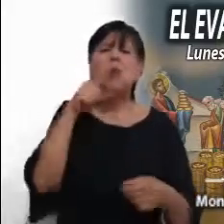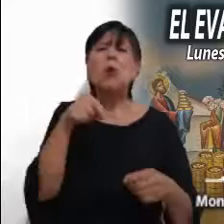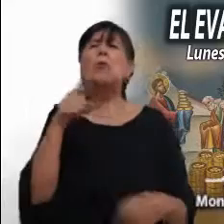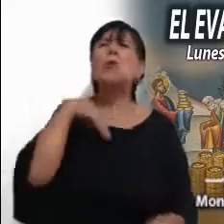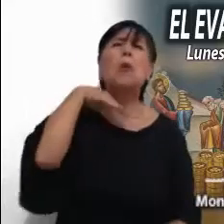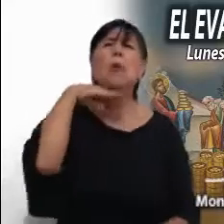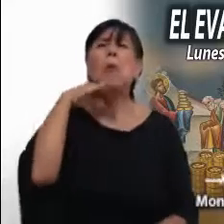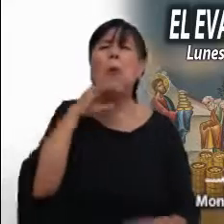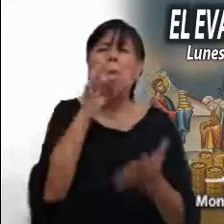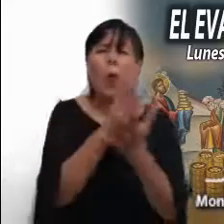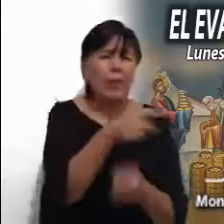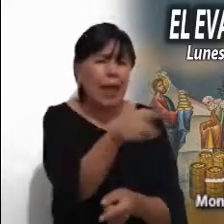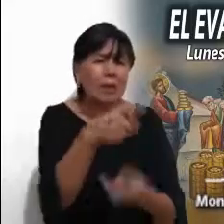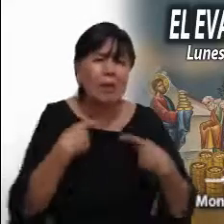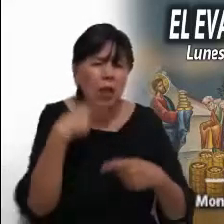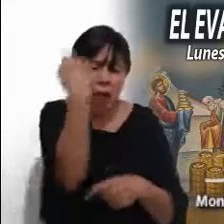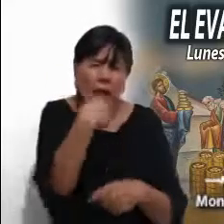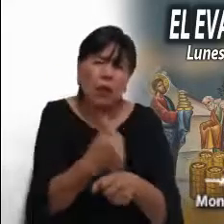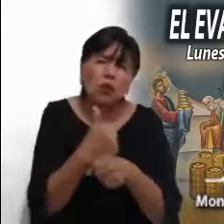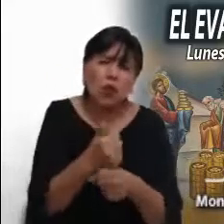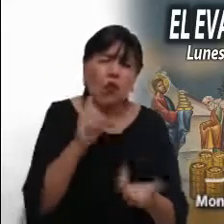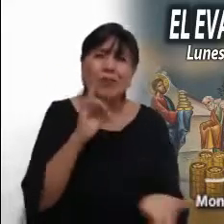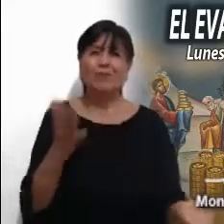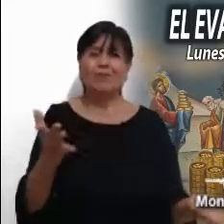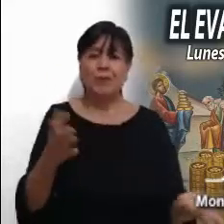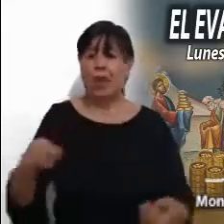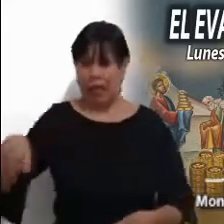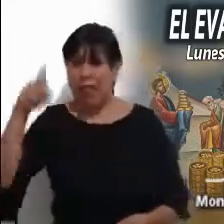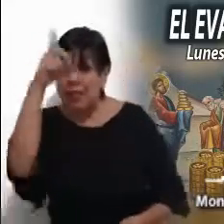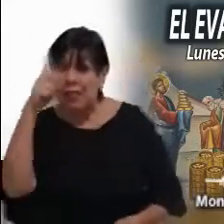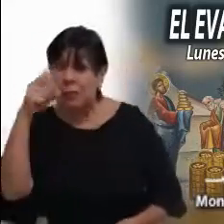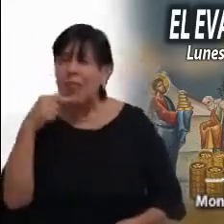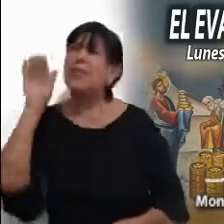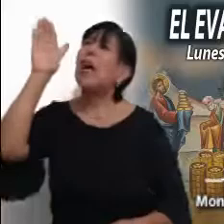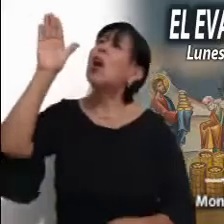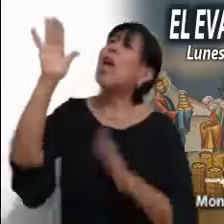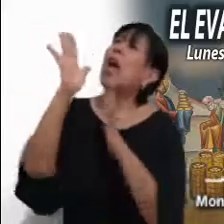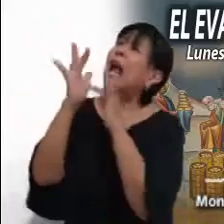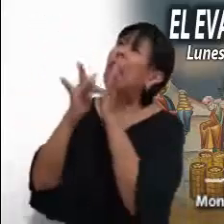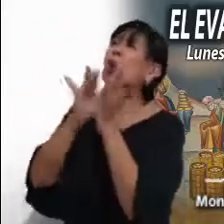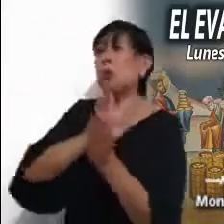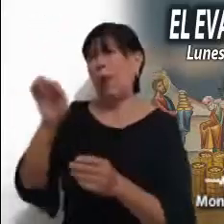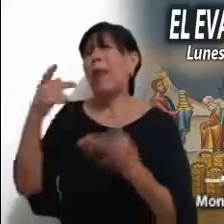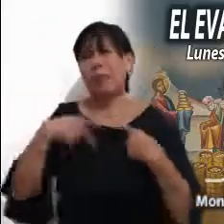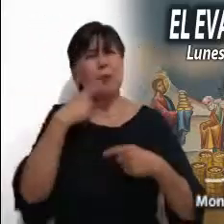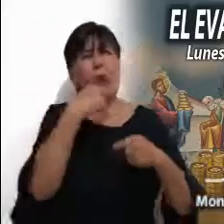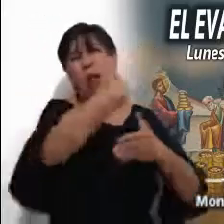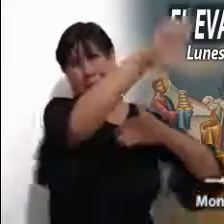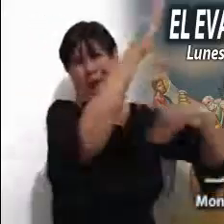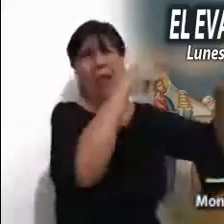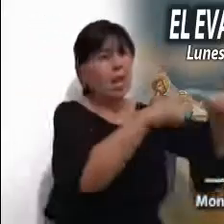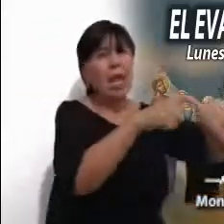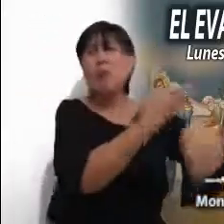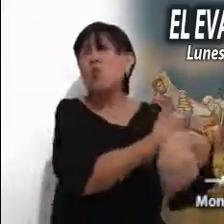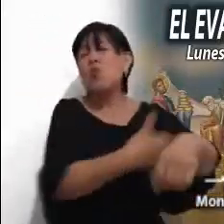percibir lo que otros están sufriendo. Los discípulos piden a Jesús que despida a la gente porque